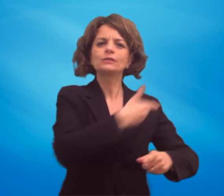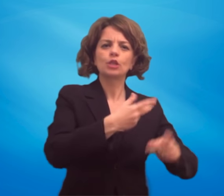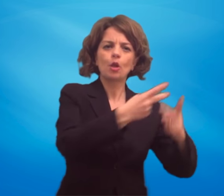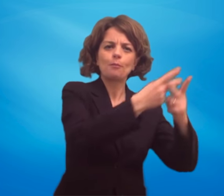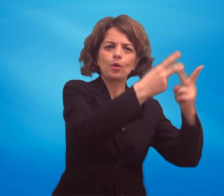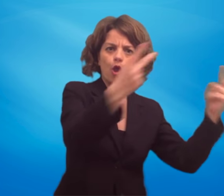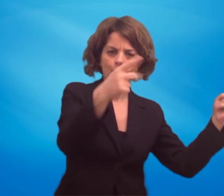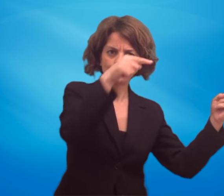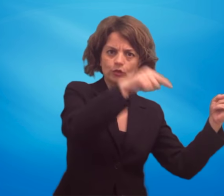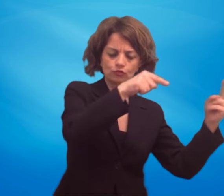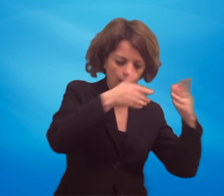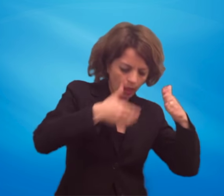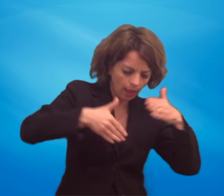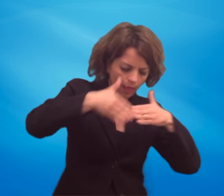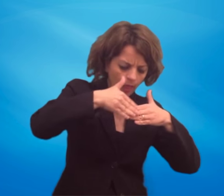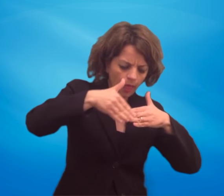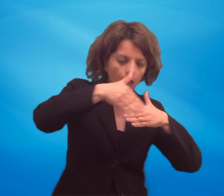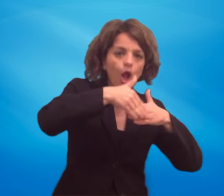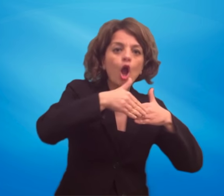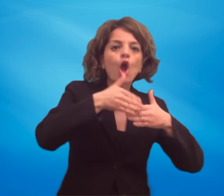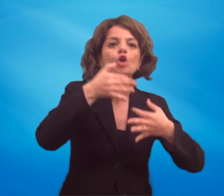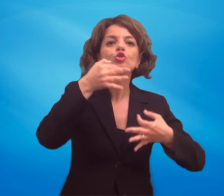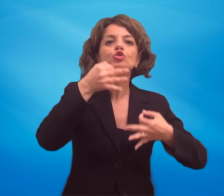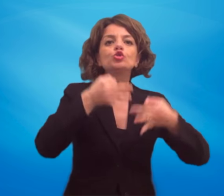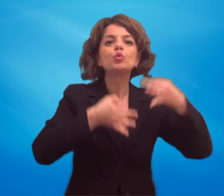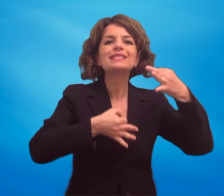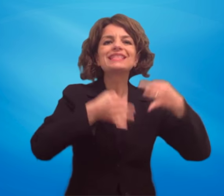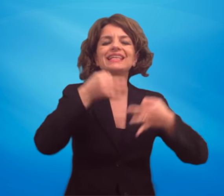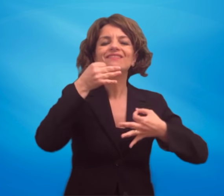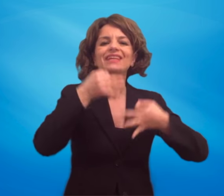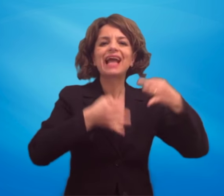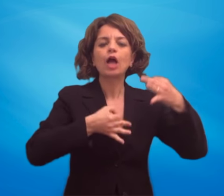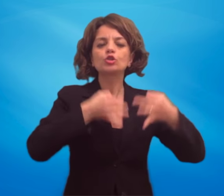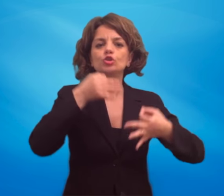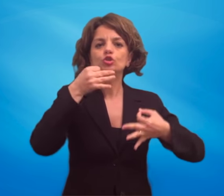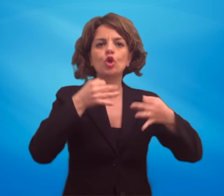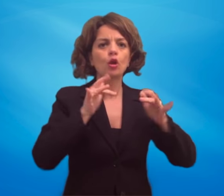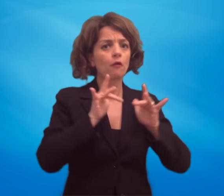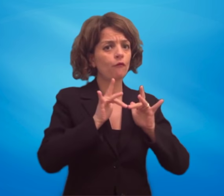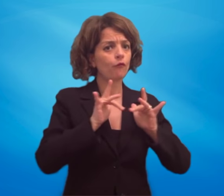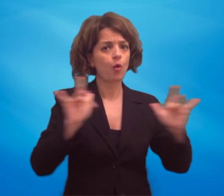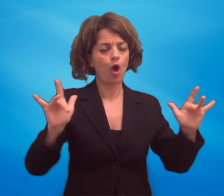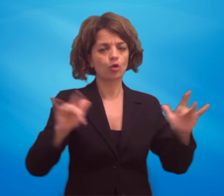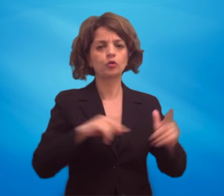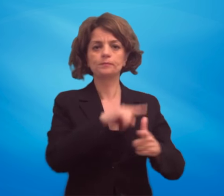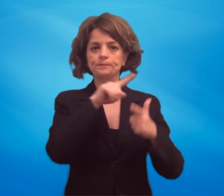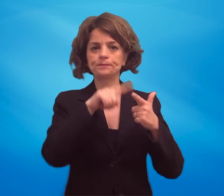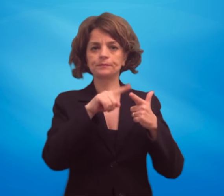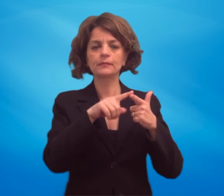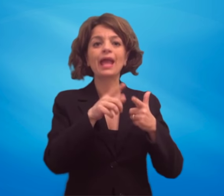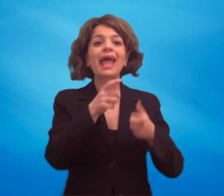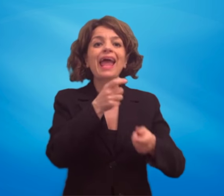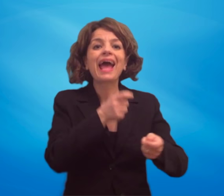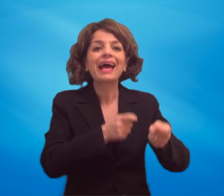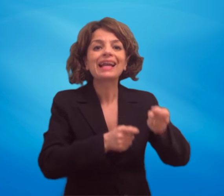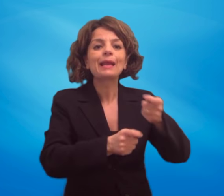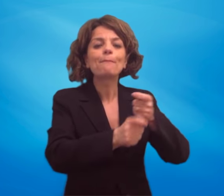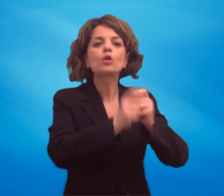mancanza di adeguata documentazione giustificativa. 2. Rimborso spese telefoniche in